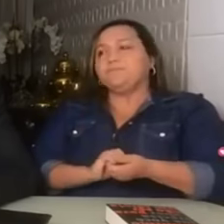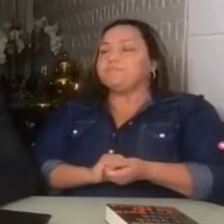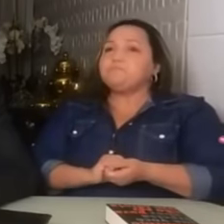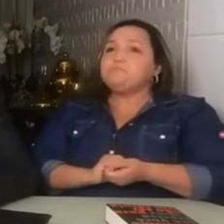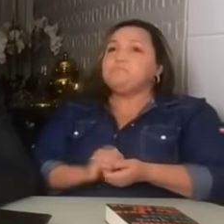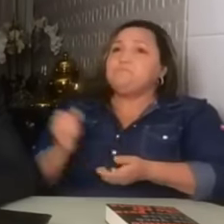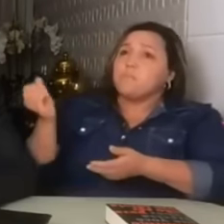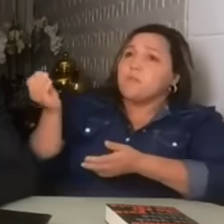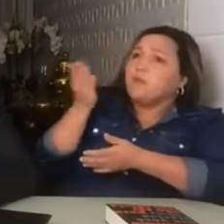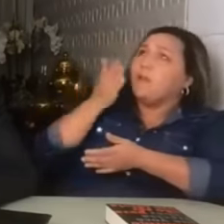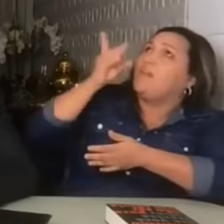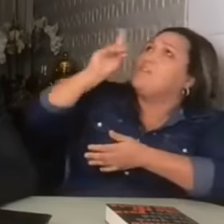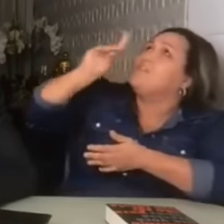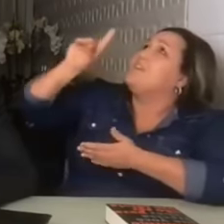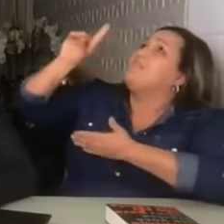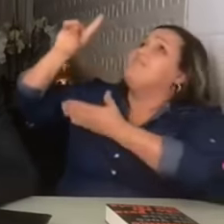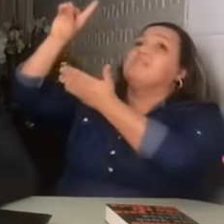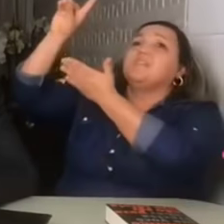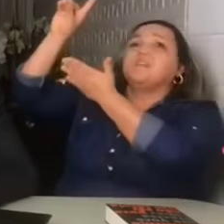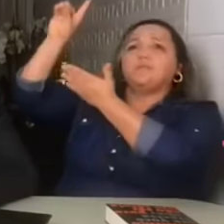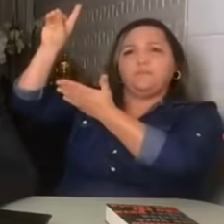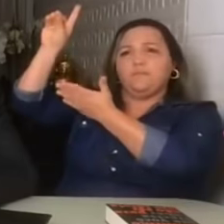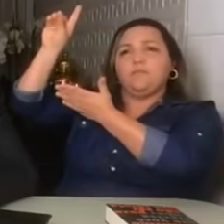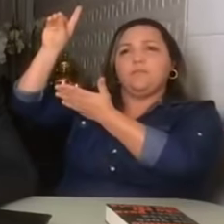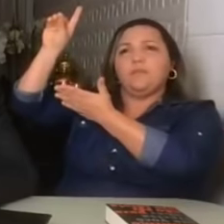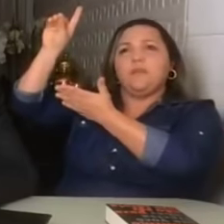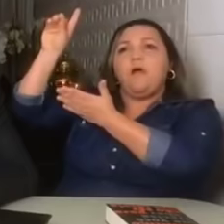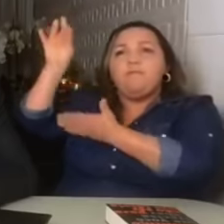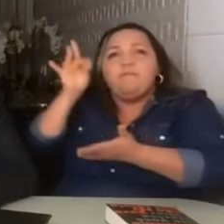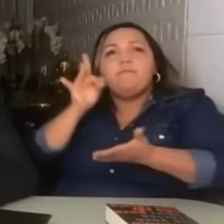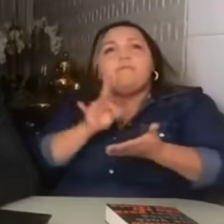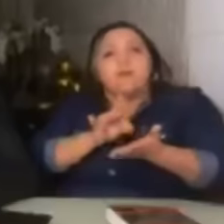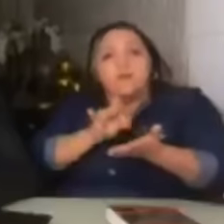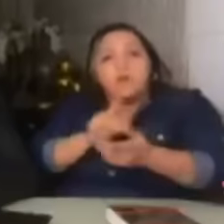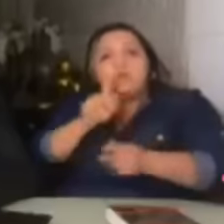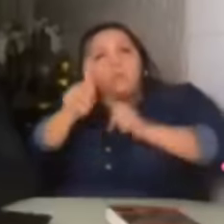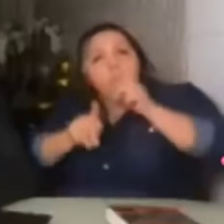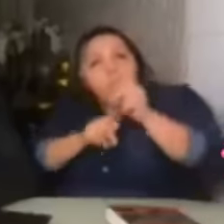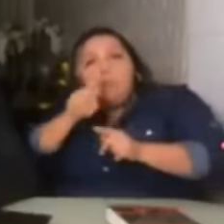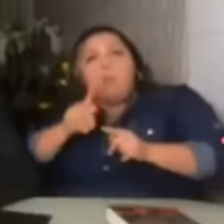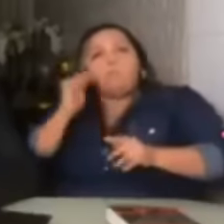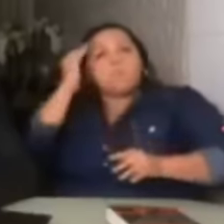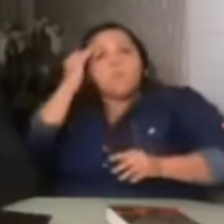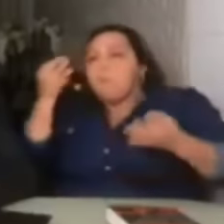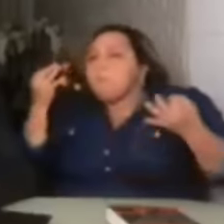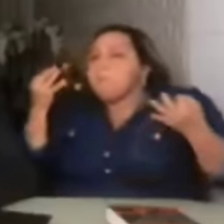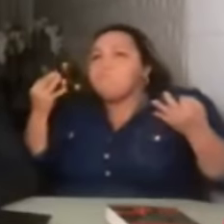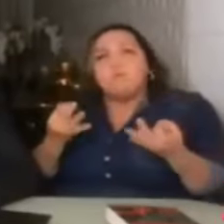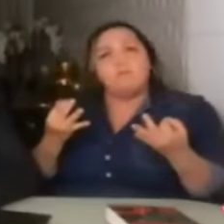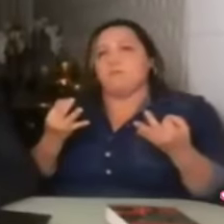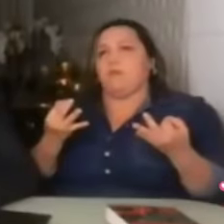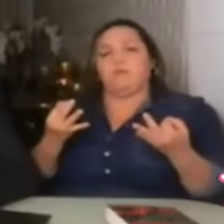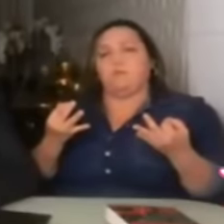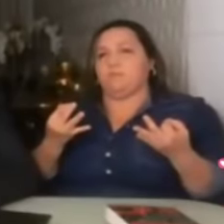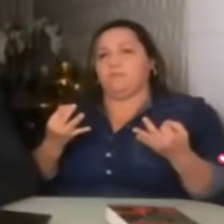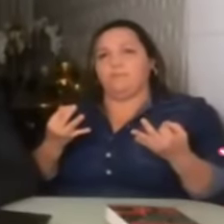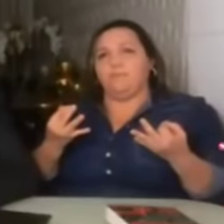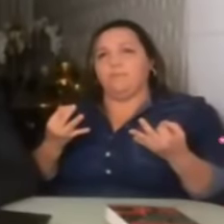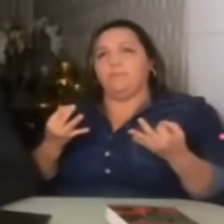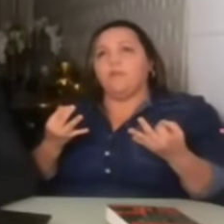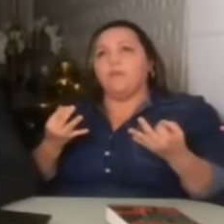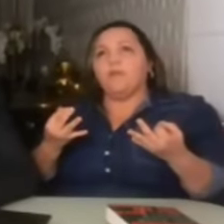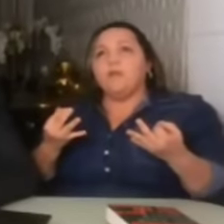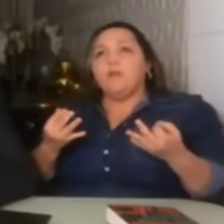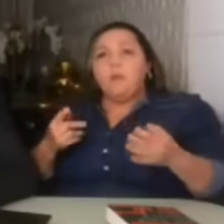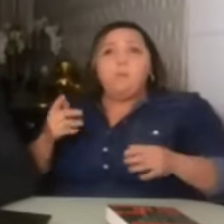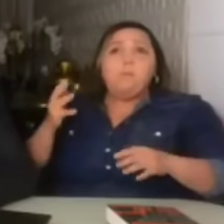Graças a Deus, essa verdade o povo entendeu perfeitamente. Alguém sem